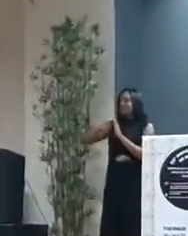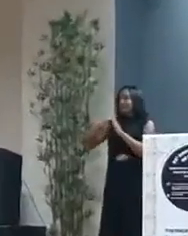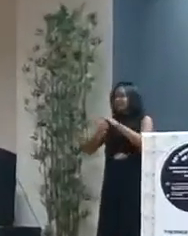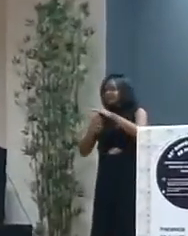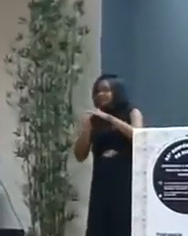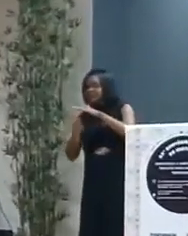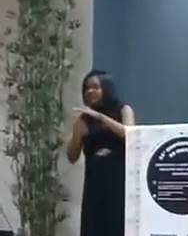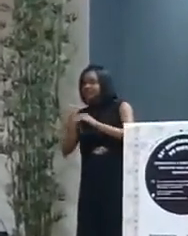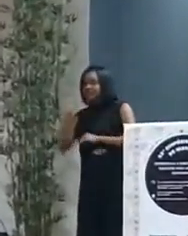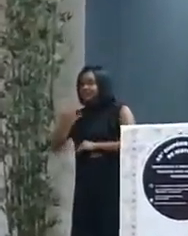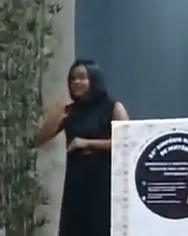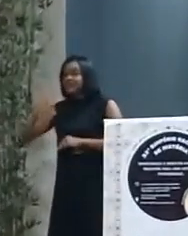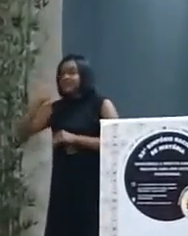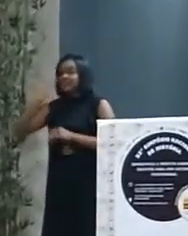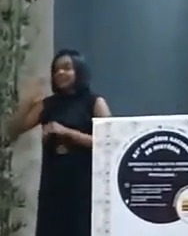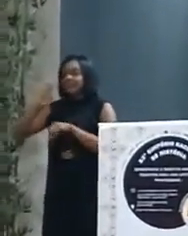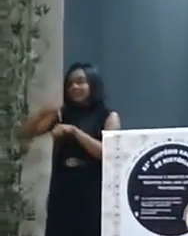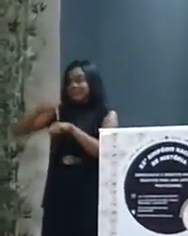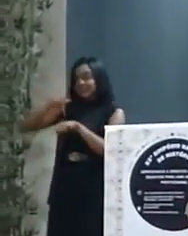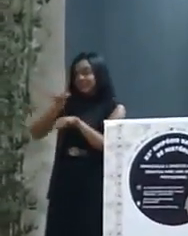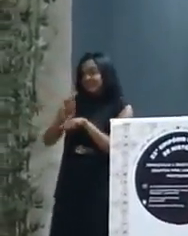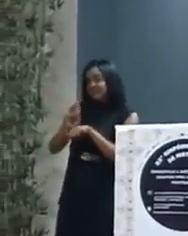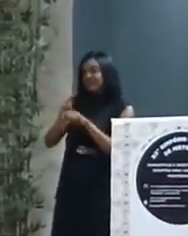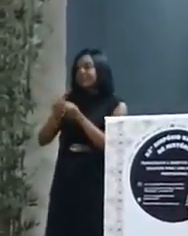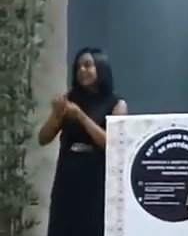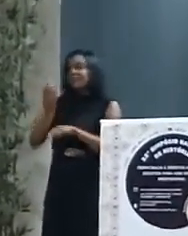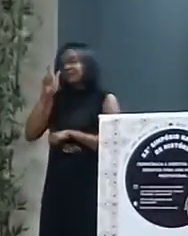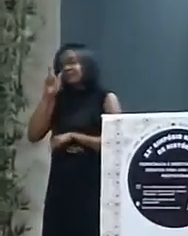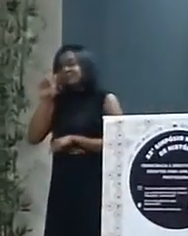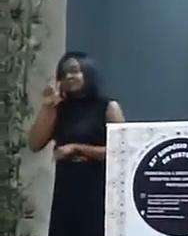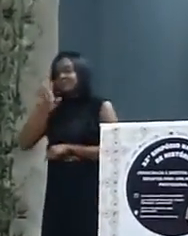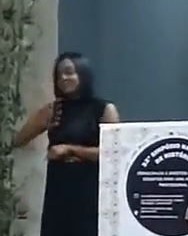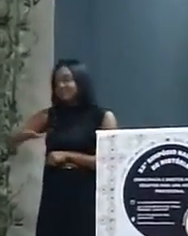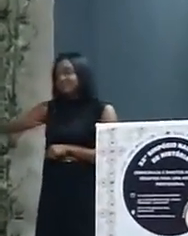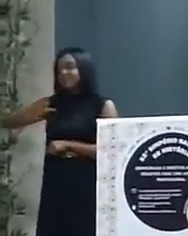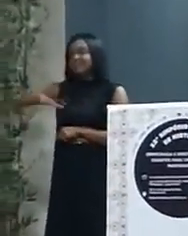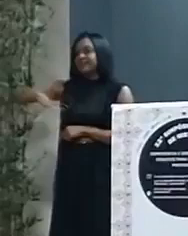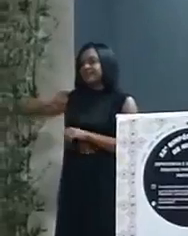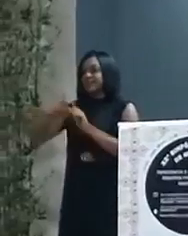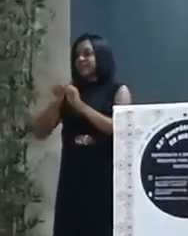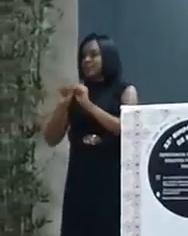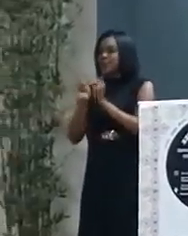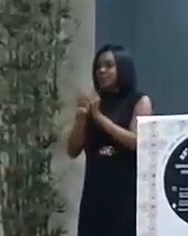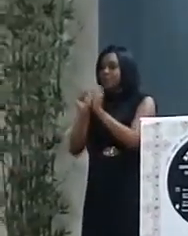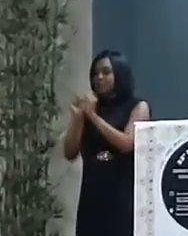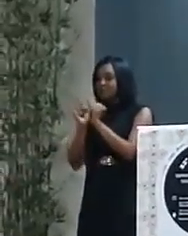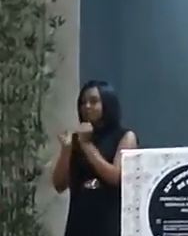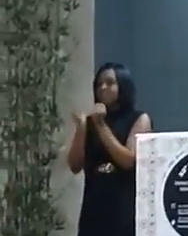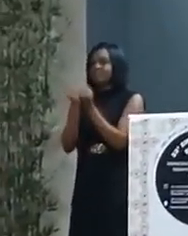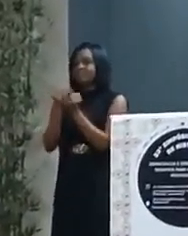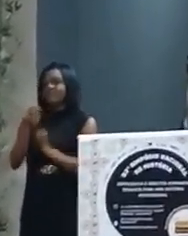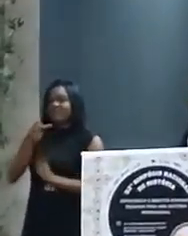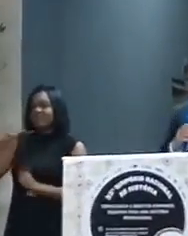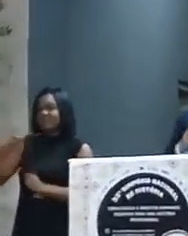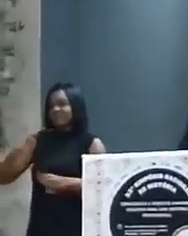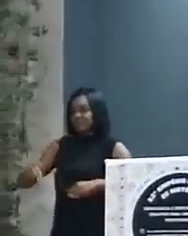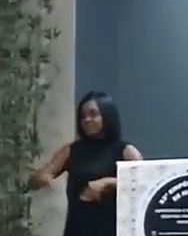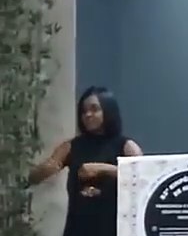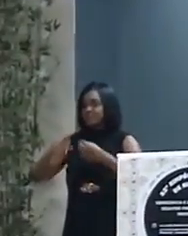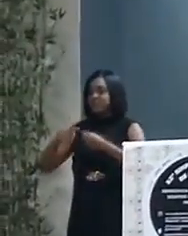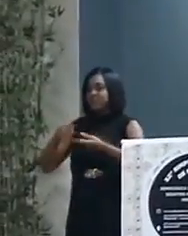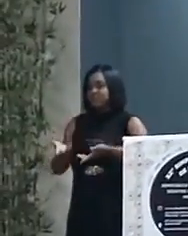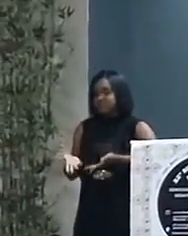de especialistas, de interesses de mercado ou mesmo de grupos sociais em suas disputas por